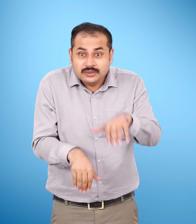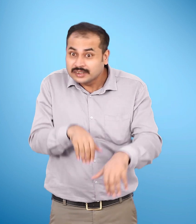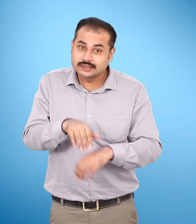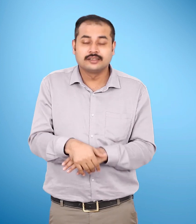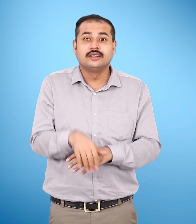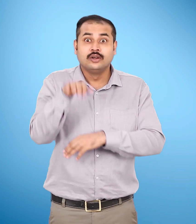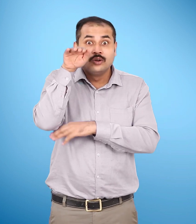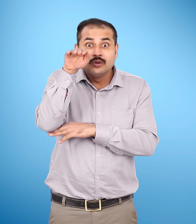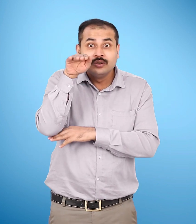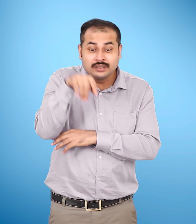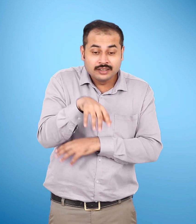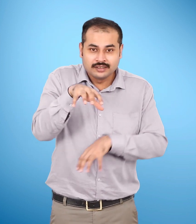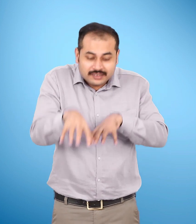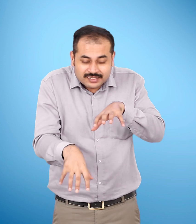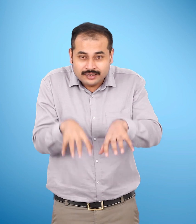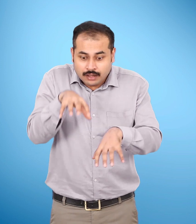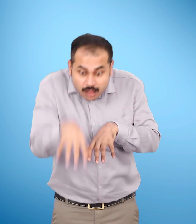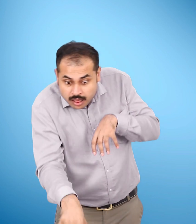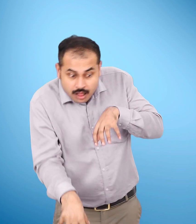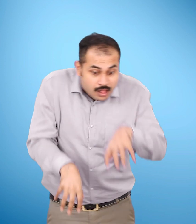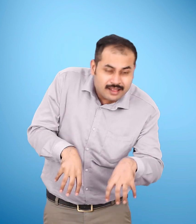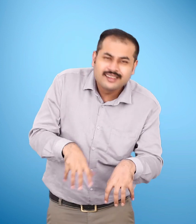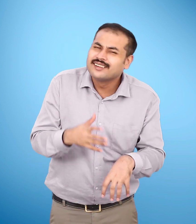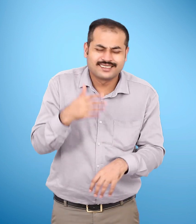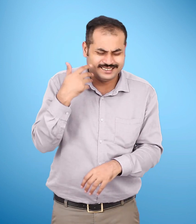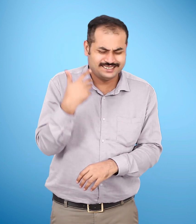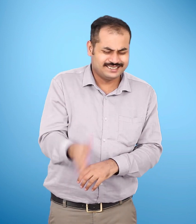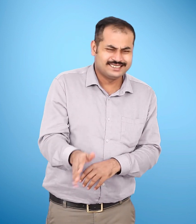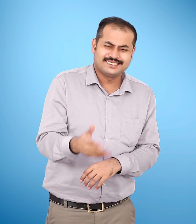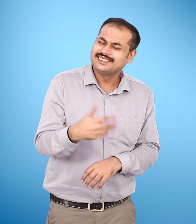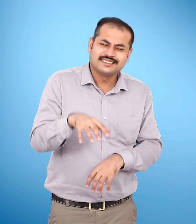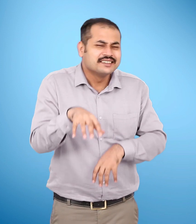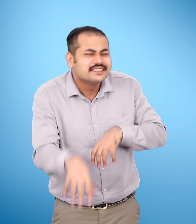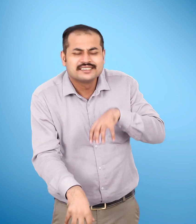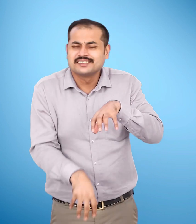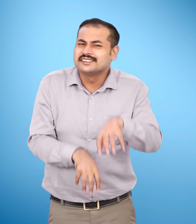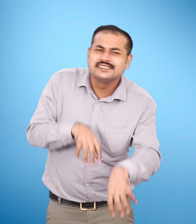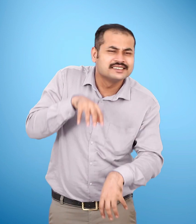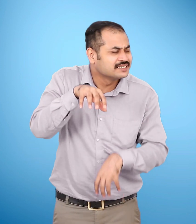नहीं भसेगा बालू में बालू में भी उठ चला